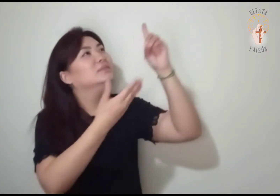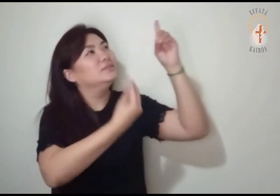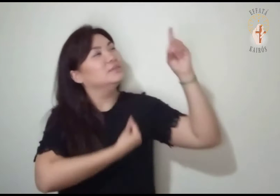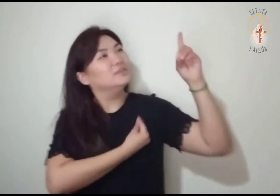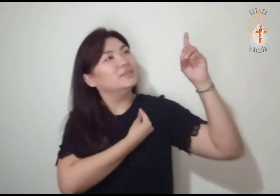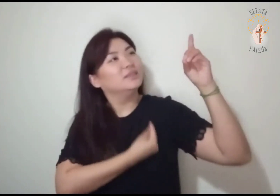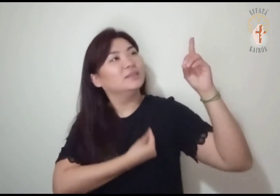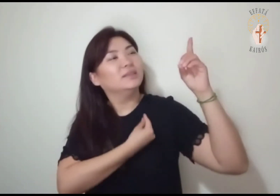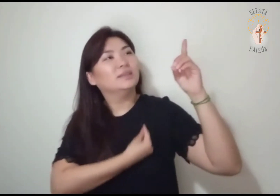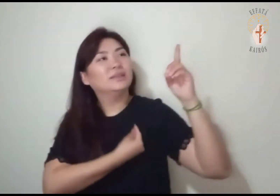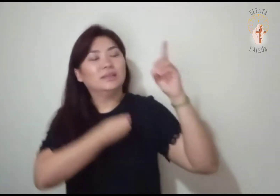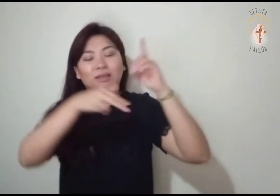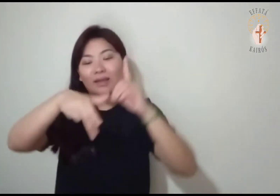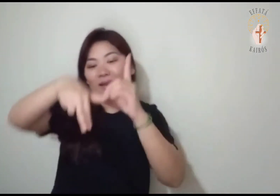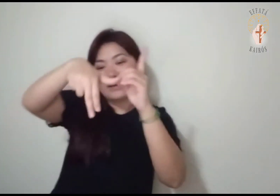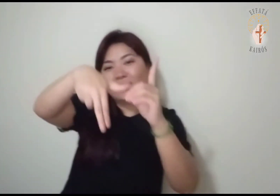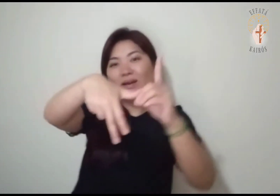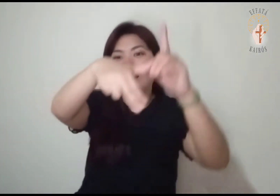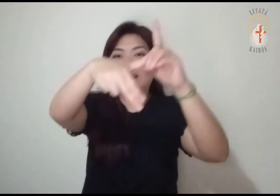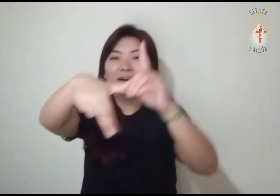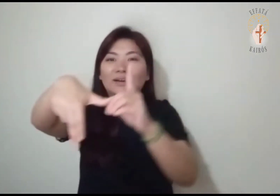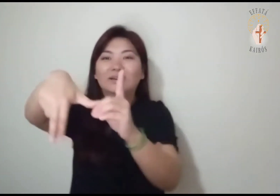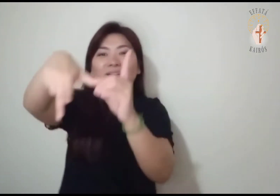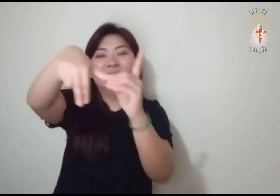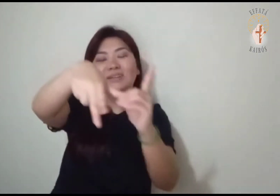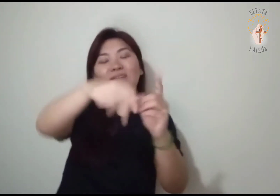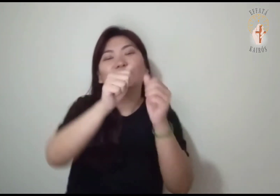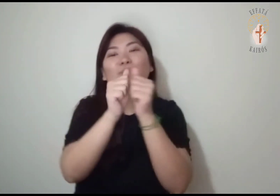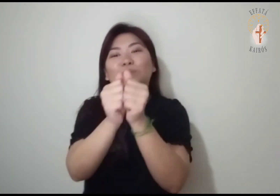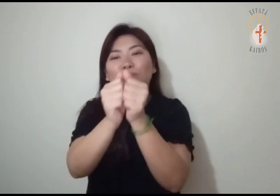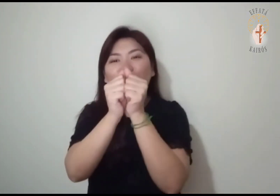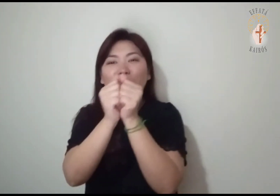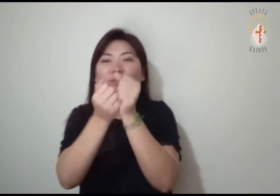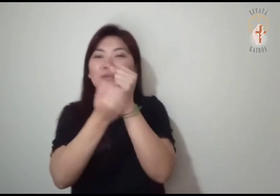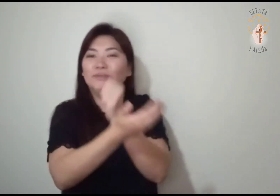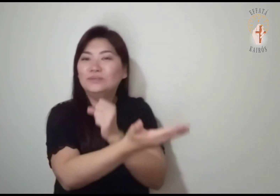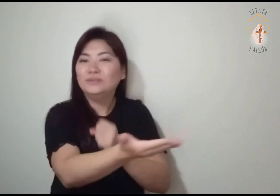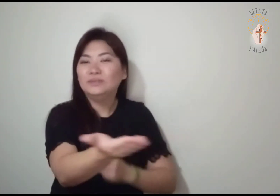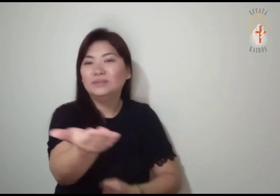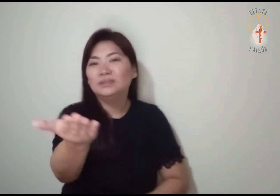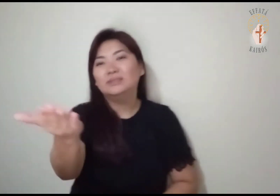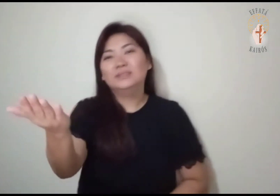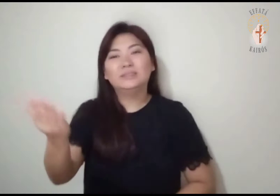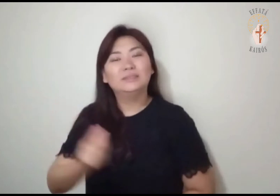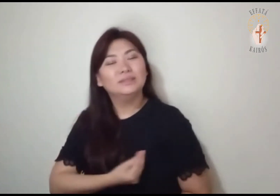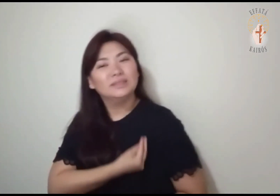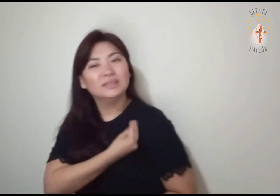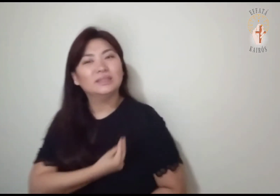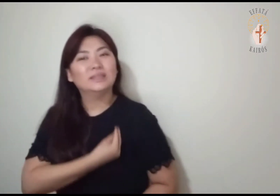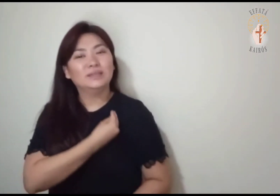Andarei na presença de Deus, junto a Ele, na terra dos vivos.